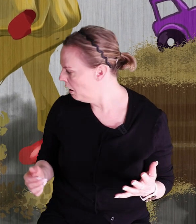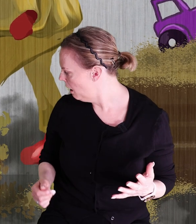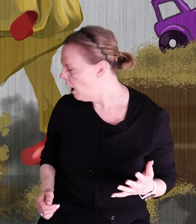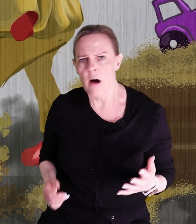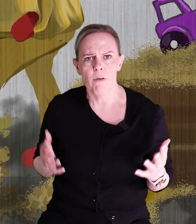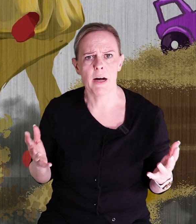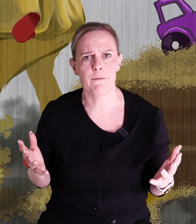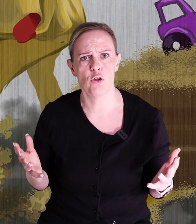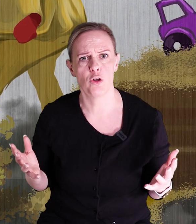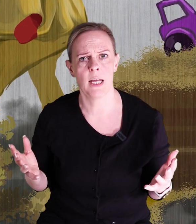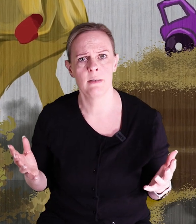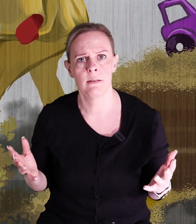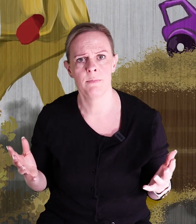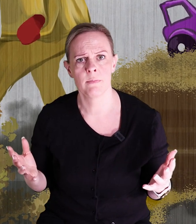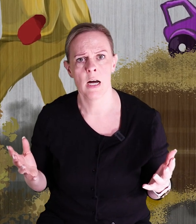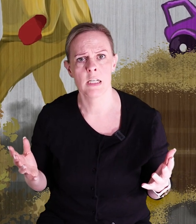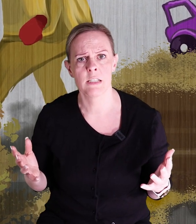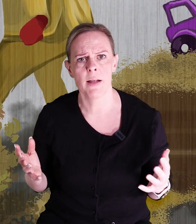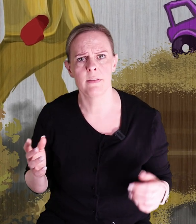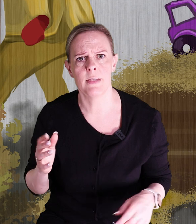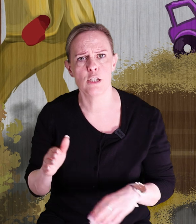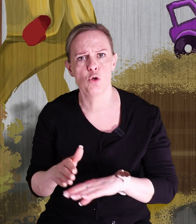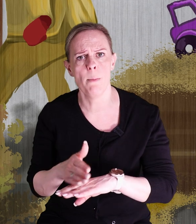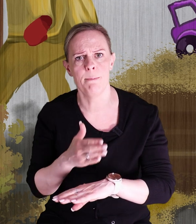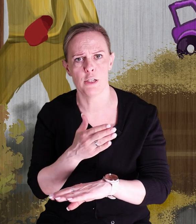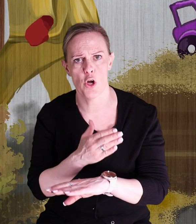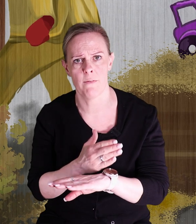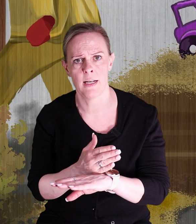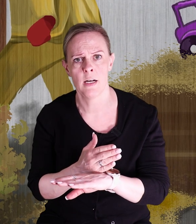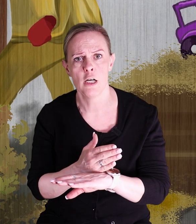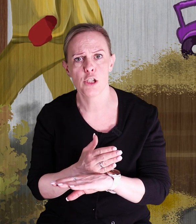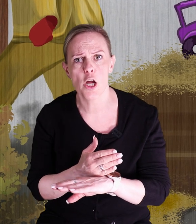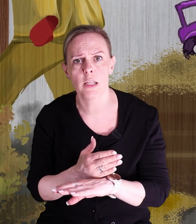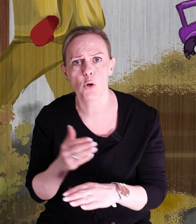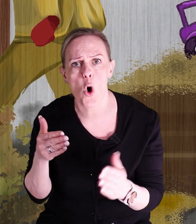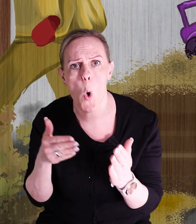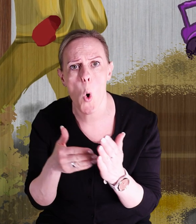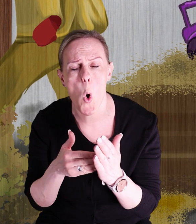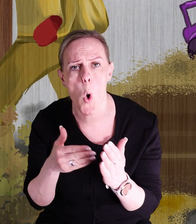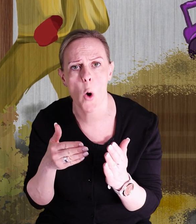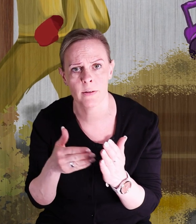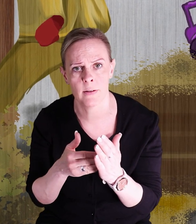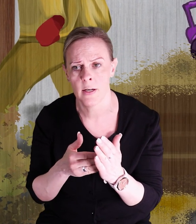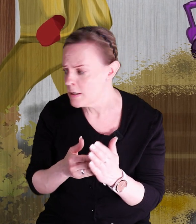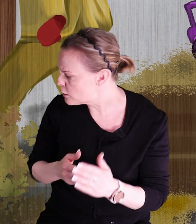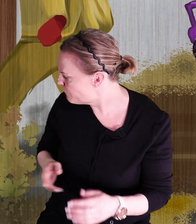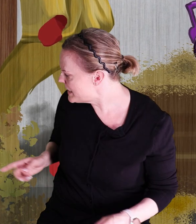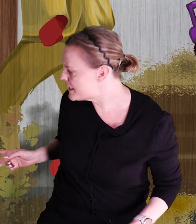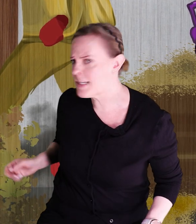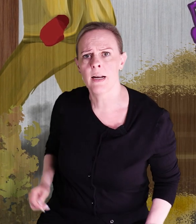Vad var det för någonting? Svantes gummistövel stöter något hårt som finns där